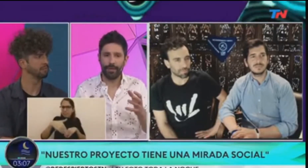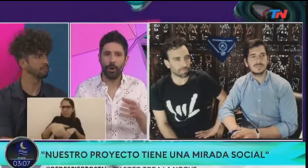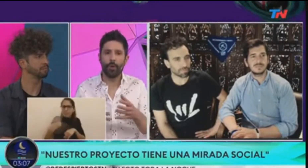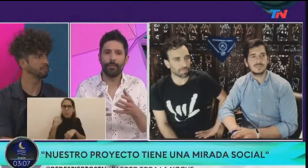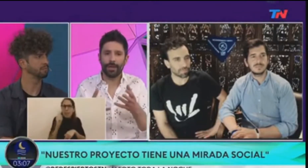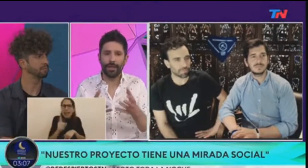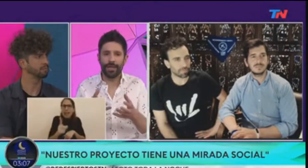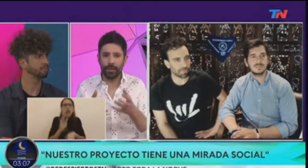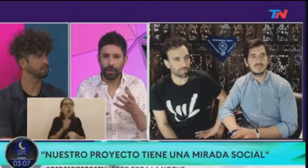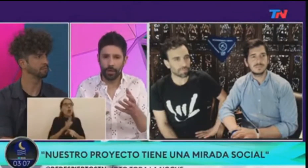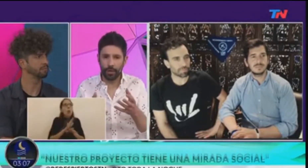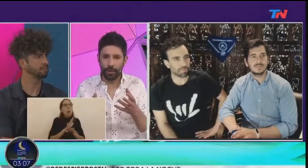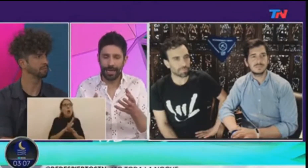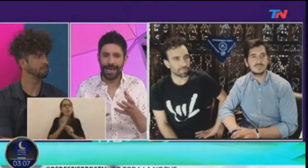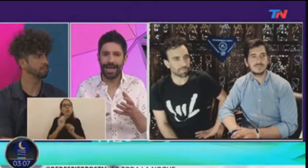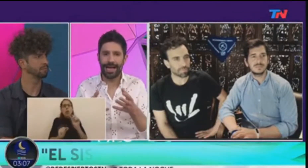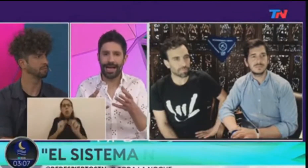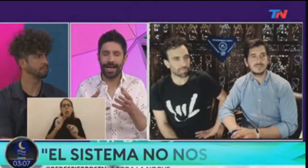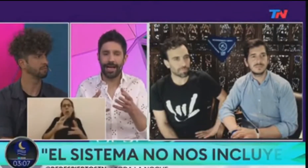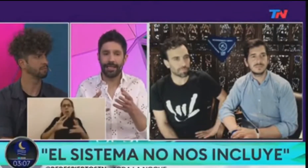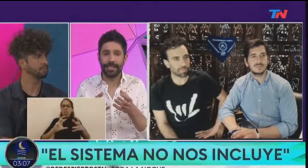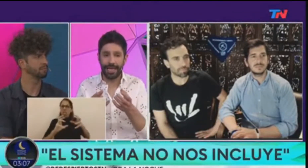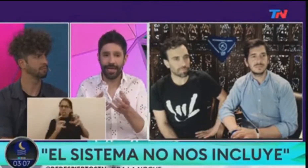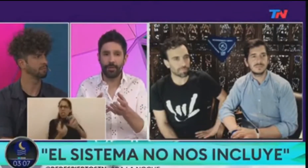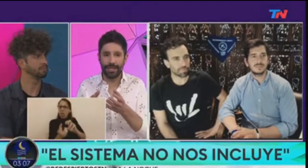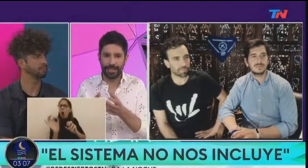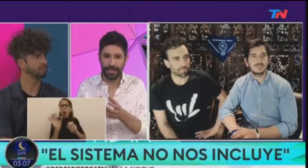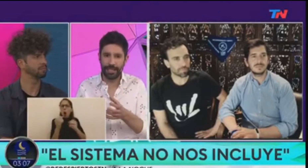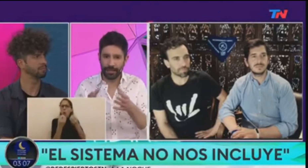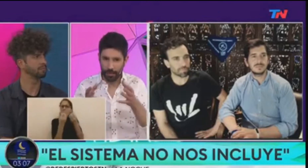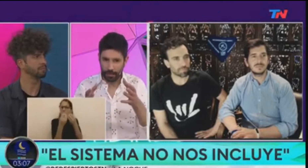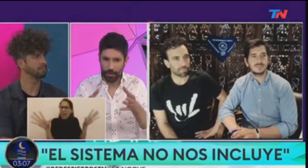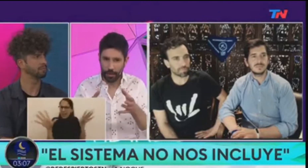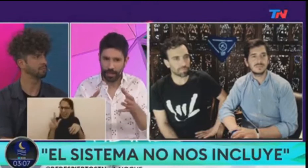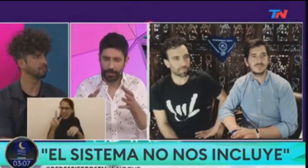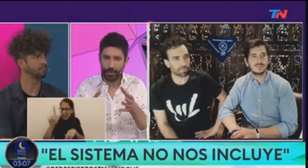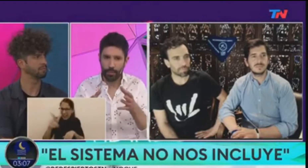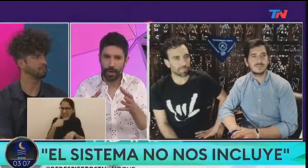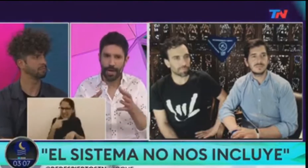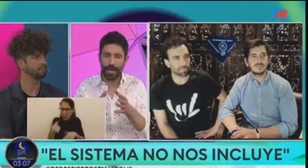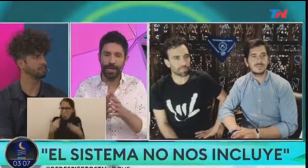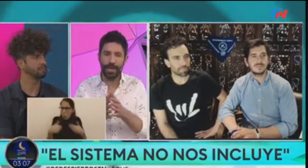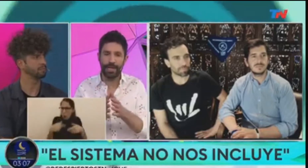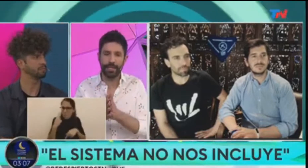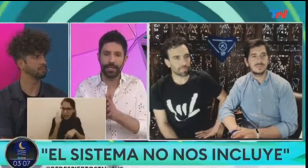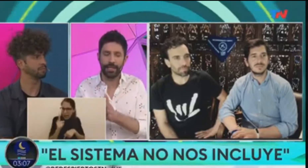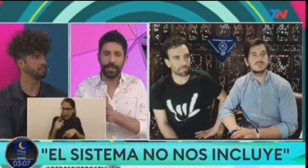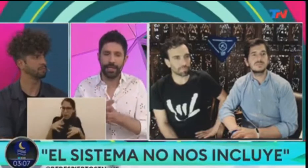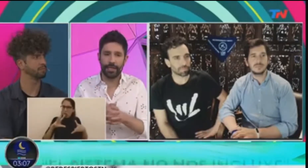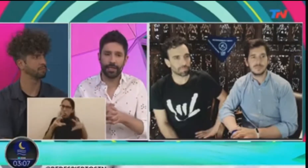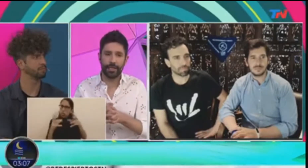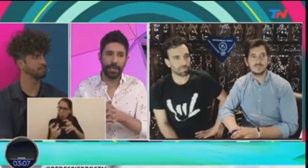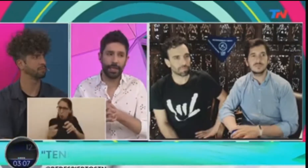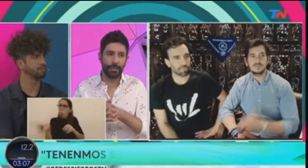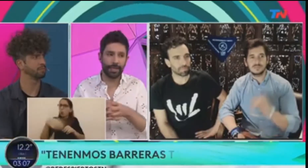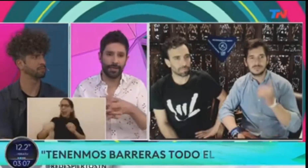deformando o perdiendo la lengua de señas, lo que también busca la ley es